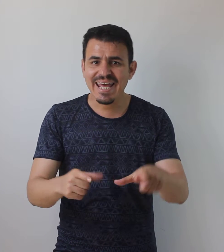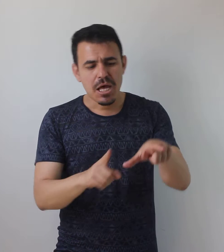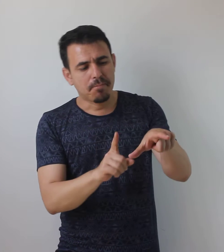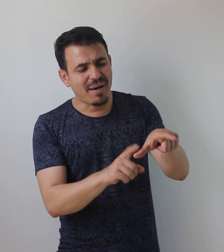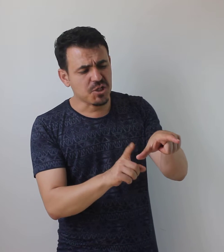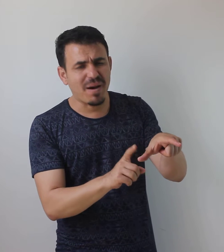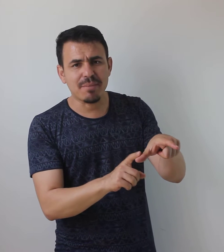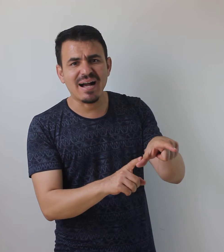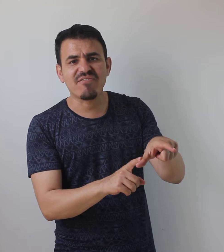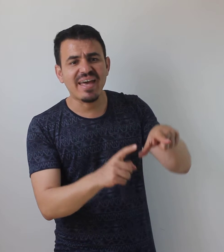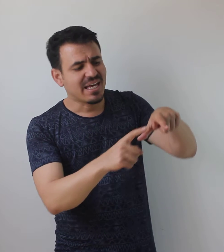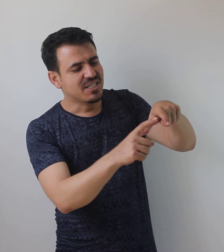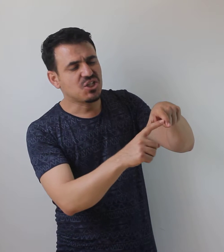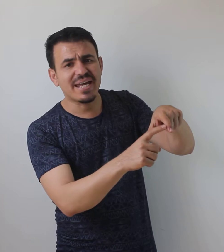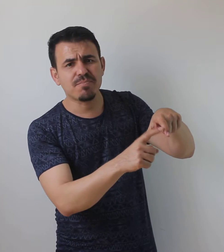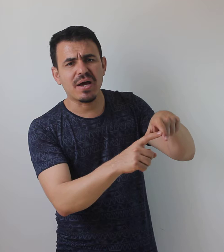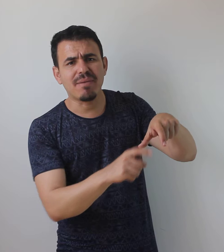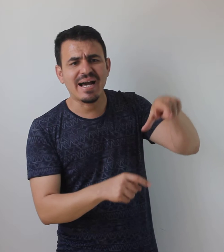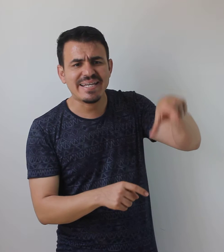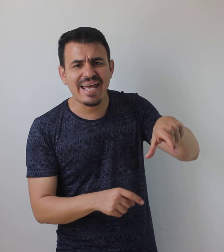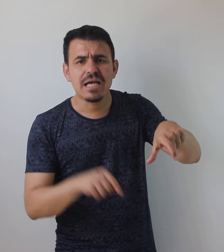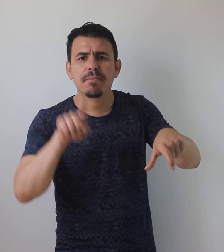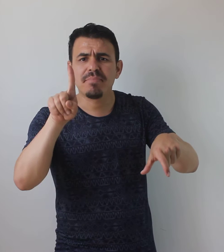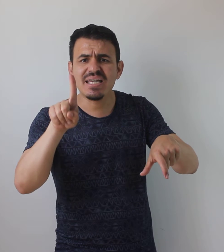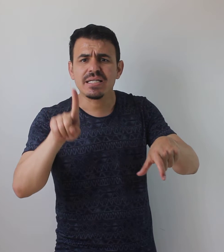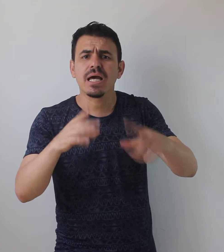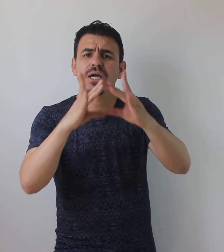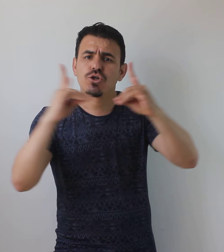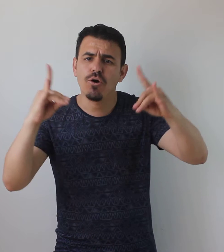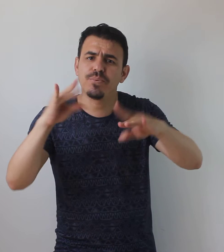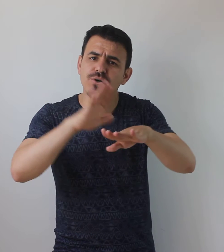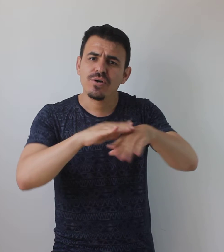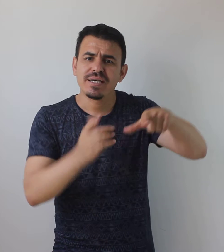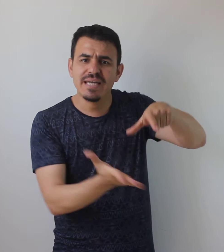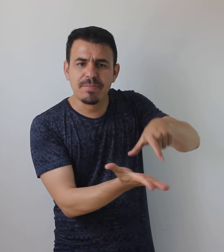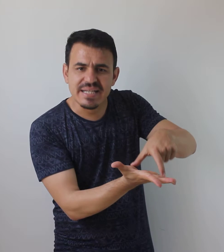baş parmak ve işaret parmağı ile bir köprü yapılır.